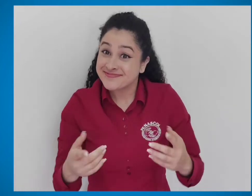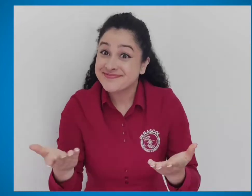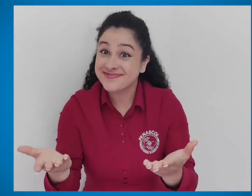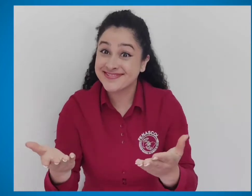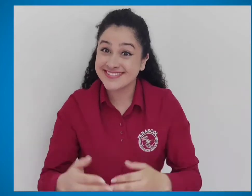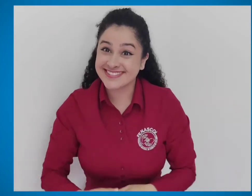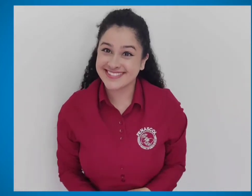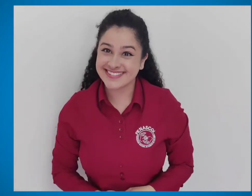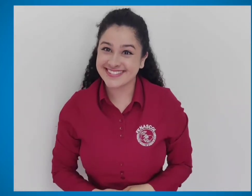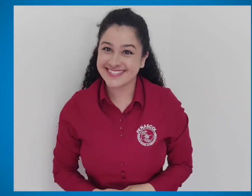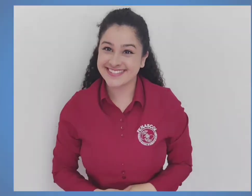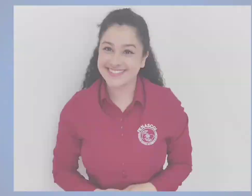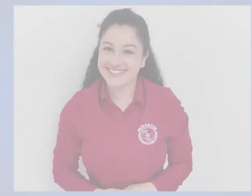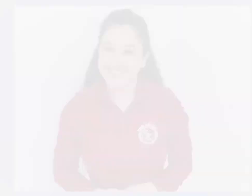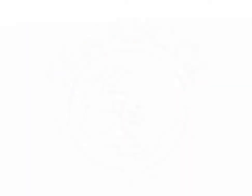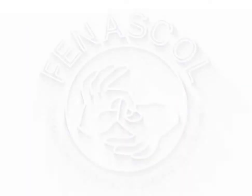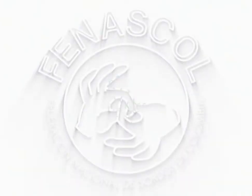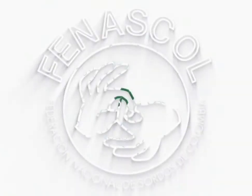de esta semana. ¡Gracias!